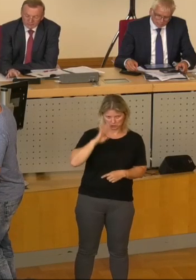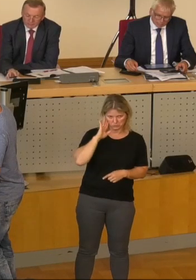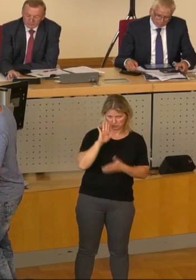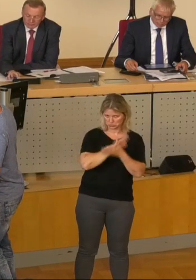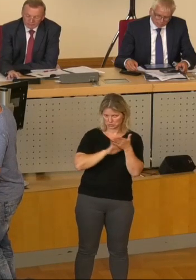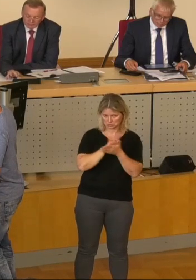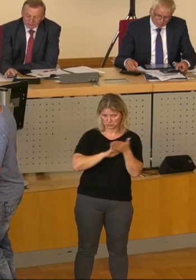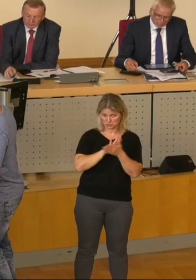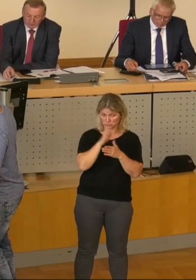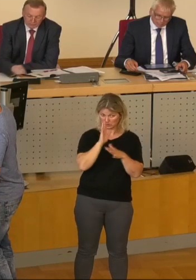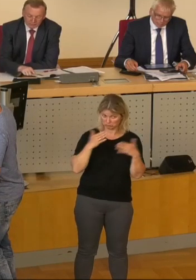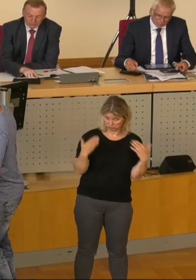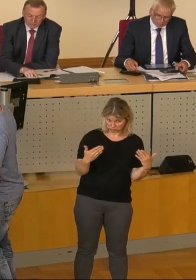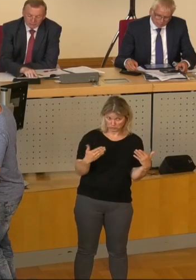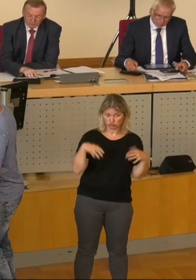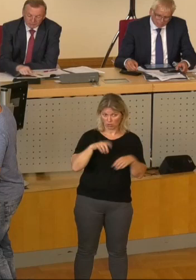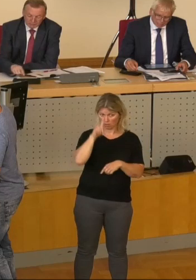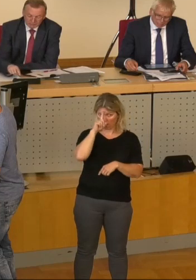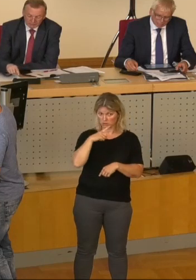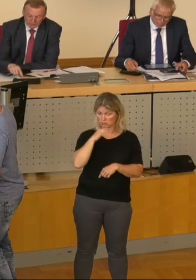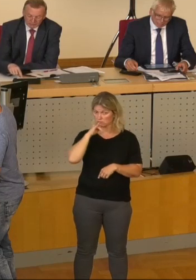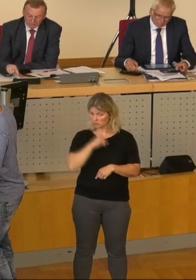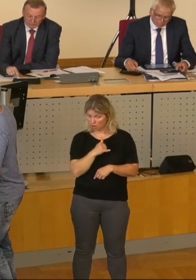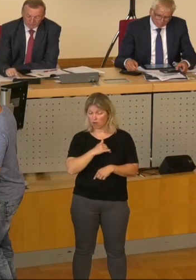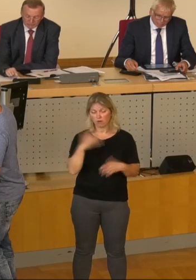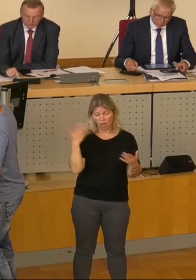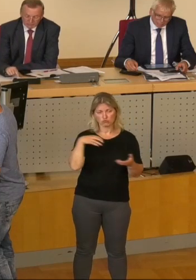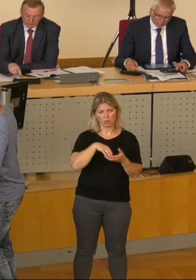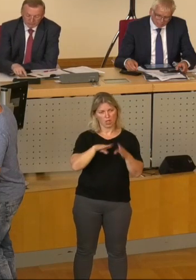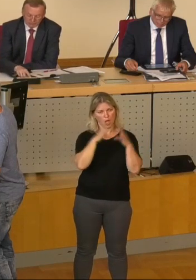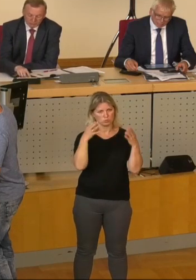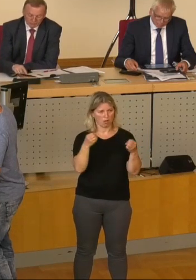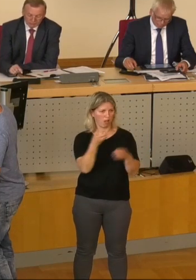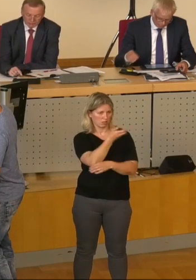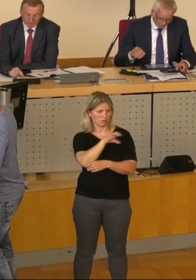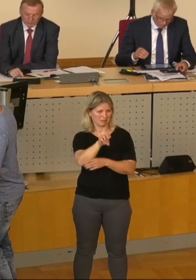diese wären dann, sollte sich der Stadtrat dafür entscheiden, dann natürlich auch in den städtischen Haushalt einzustellen.